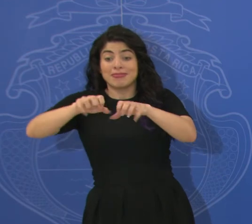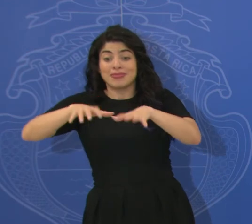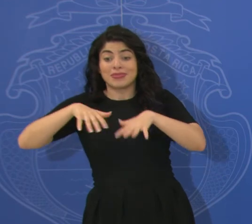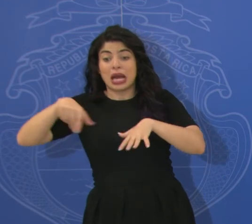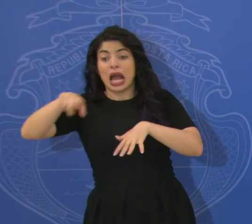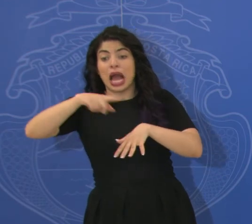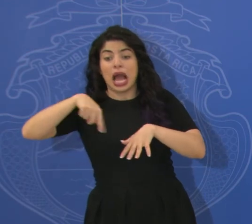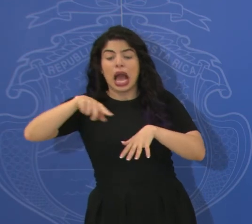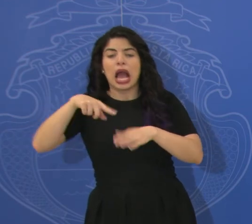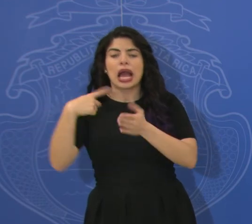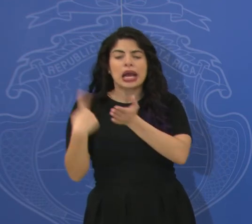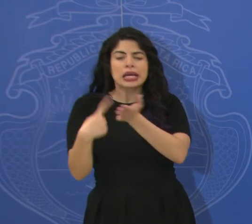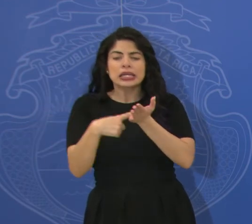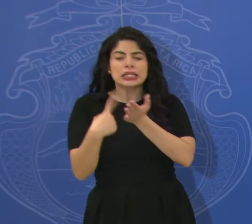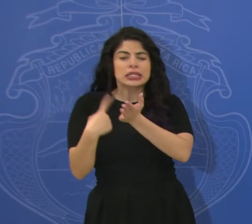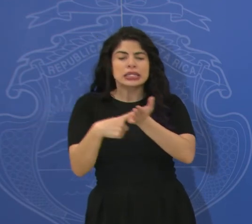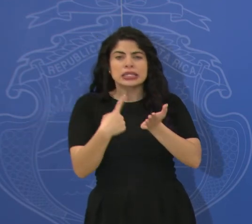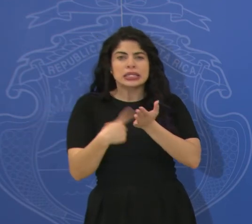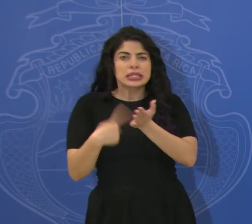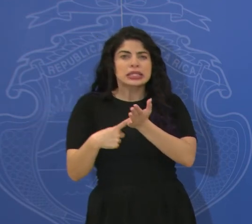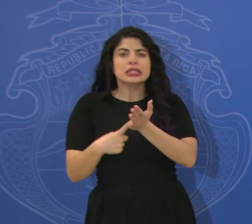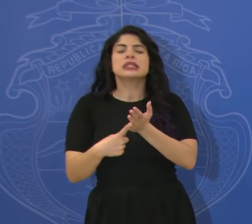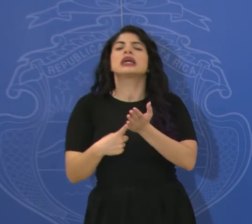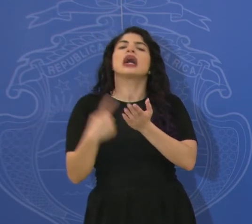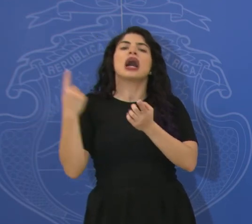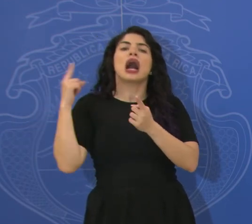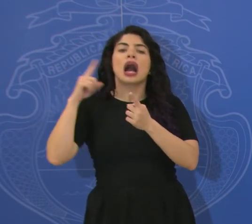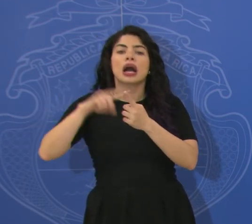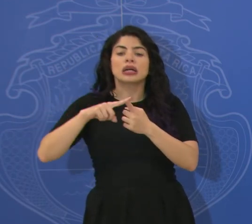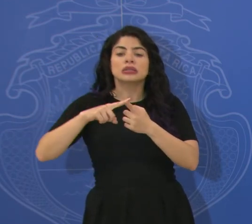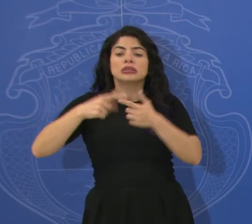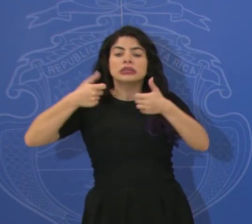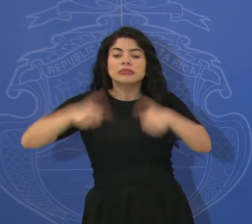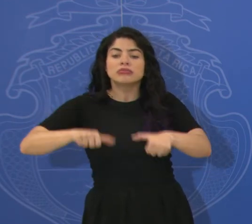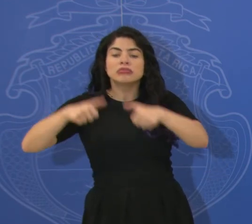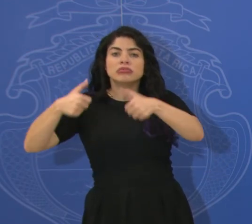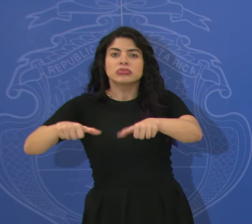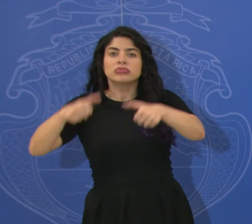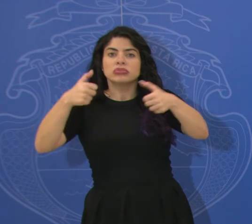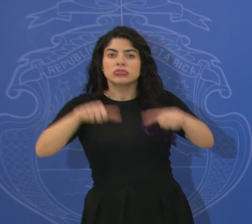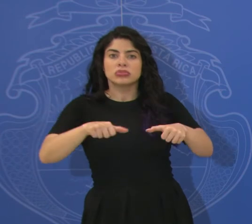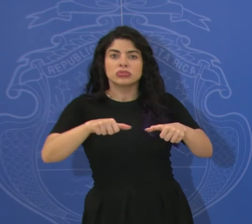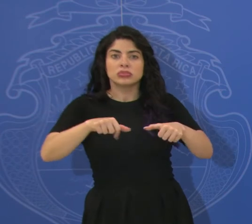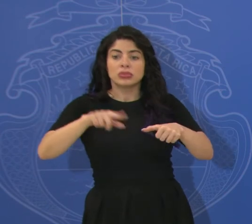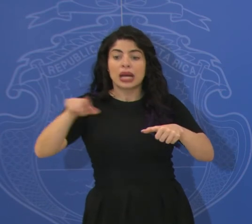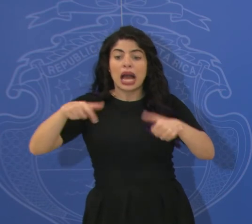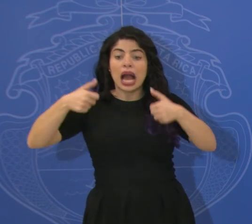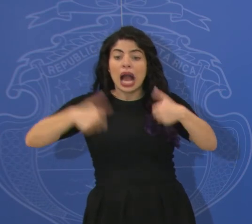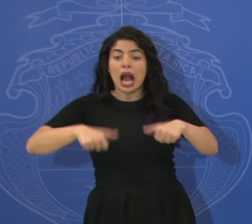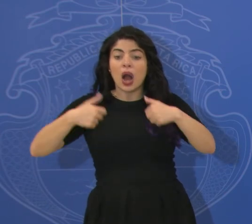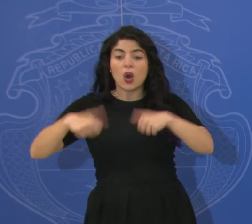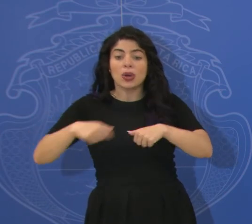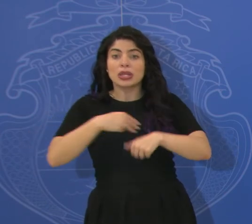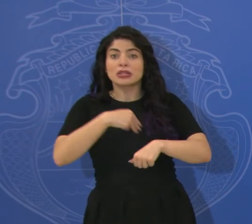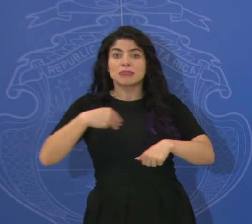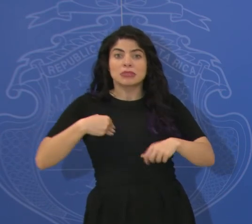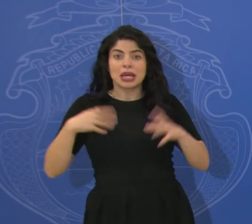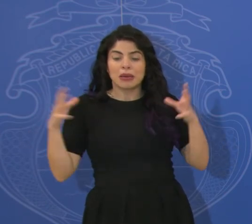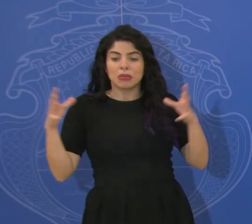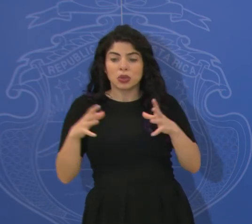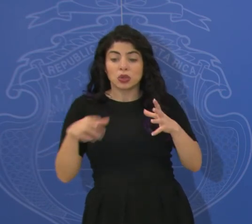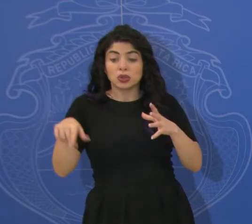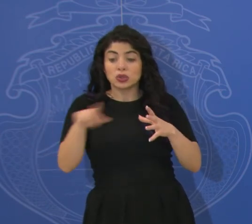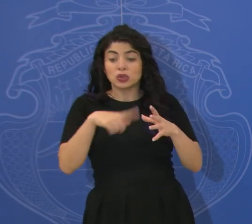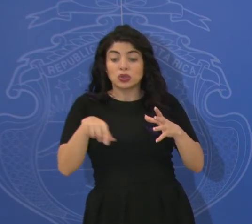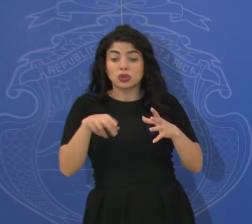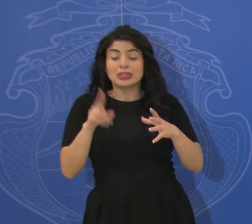se conocen, se discuten y se llegan a consensos, es decir, a acuerdos entre las partes a partir de